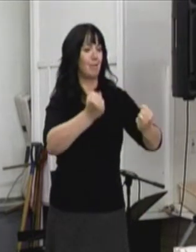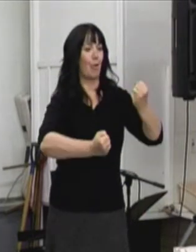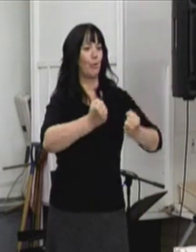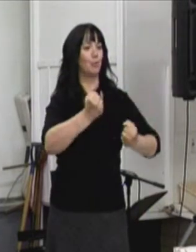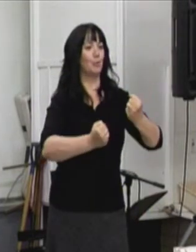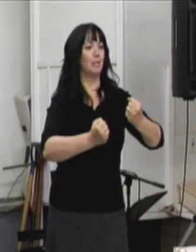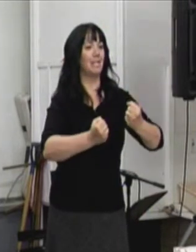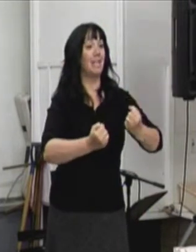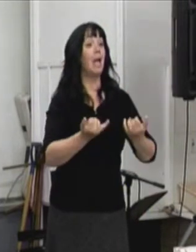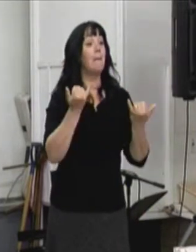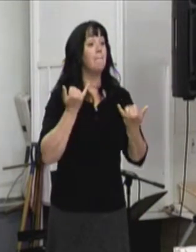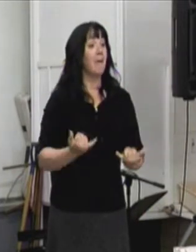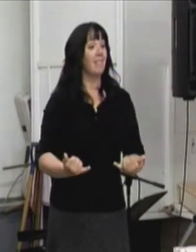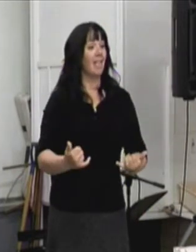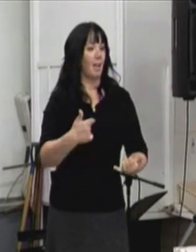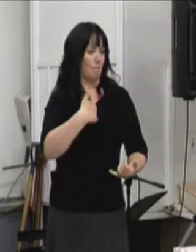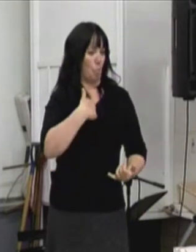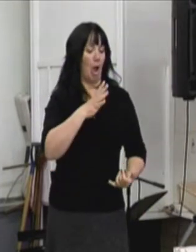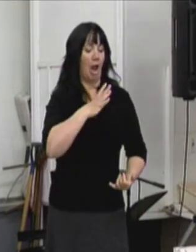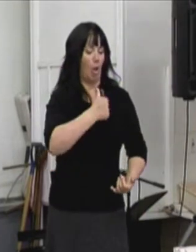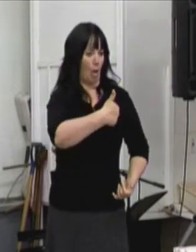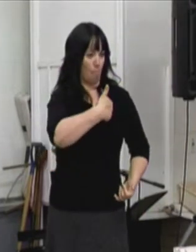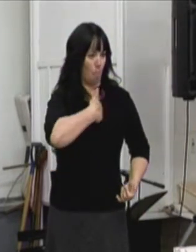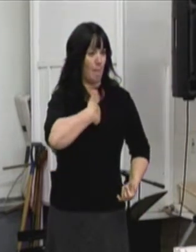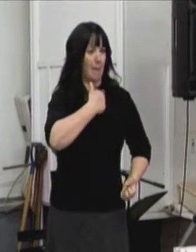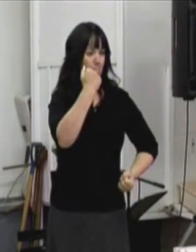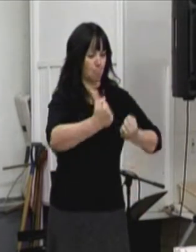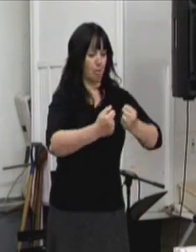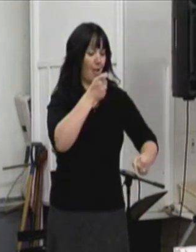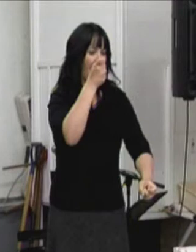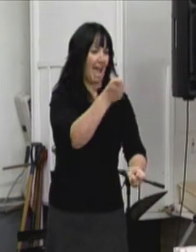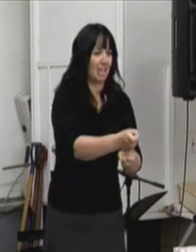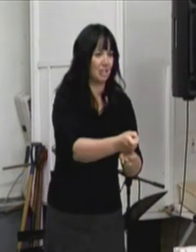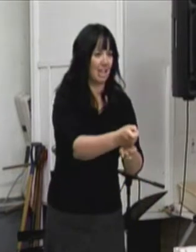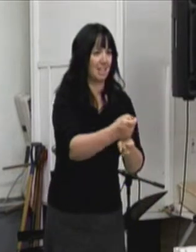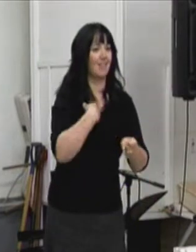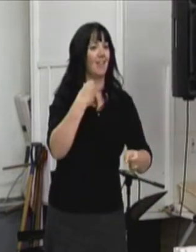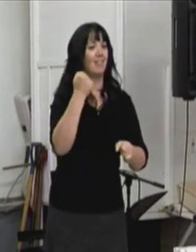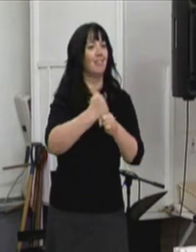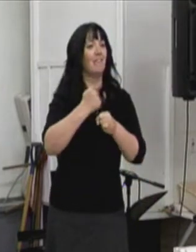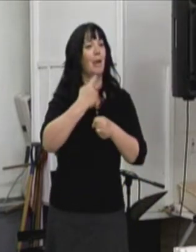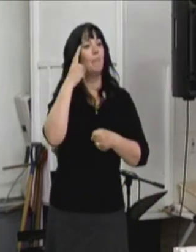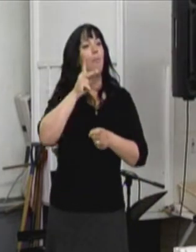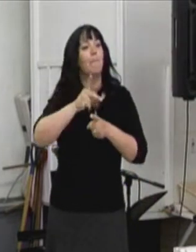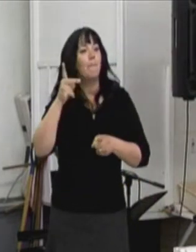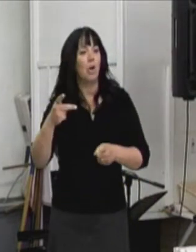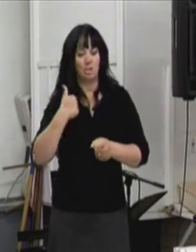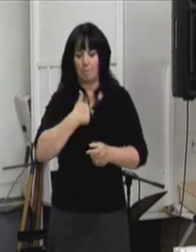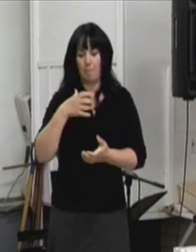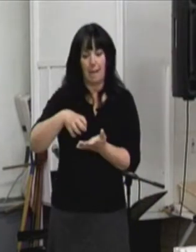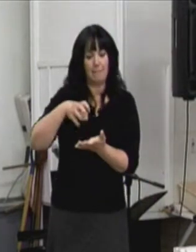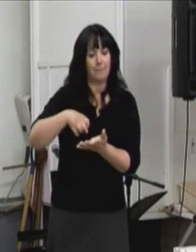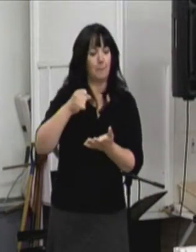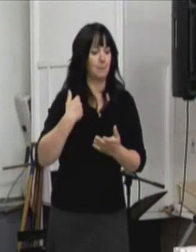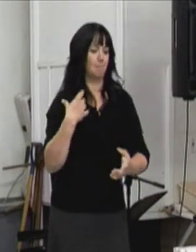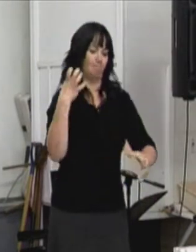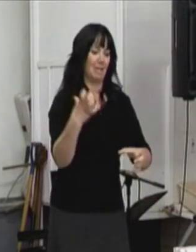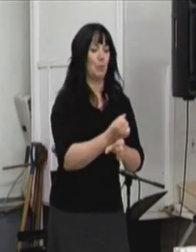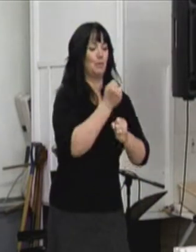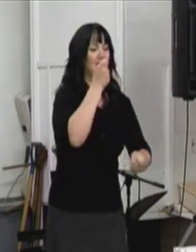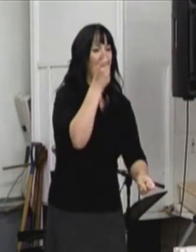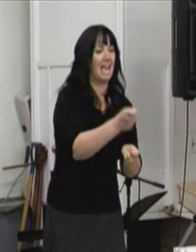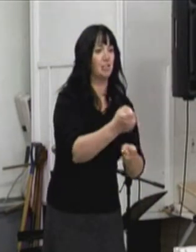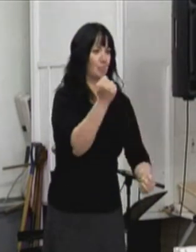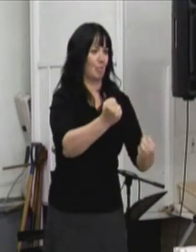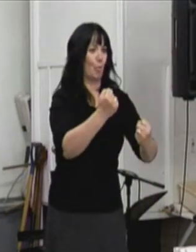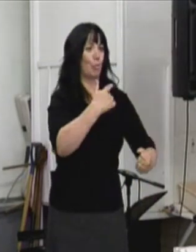Maintenant, je possède ma propre voiture que je me suis payée en travaillant sur des projets d'été. C'est grâce à ma persévérance,